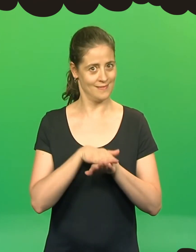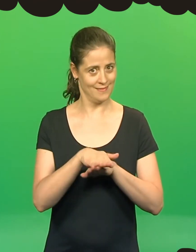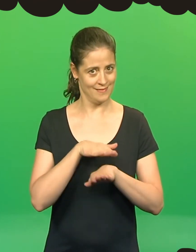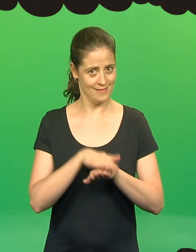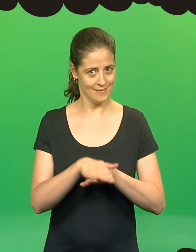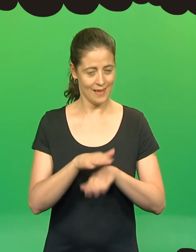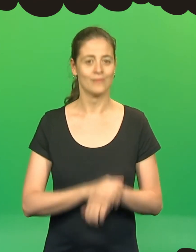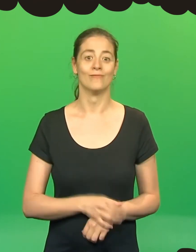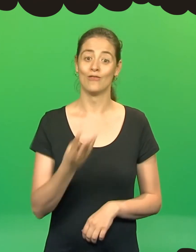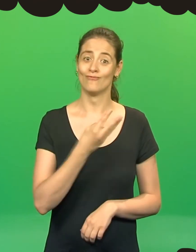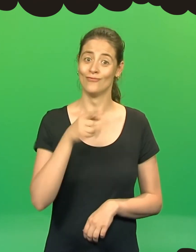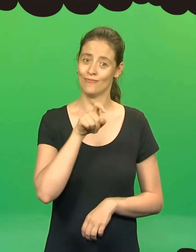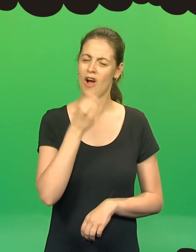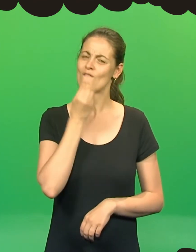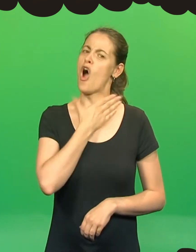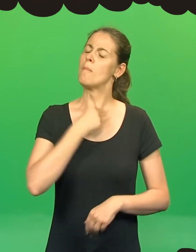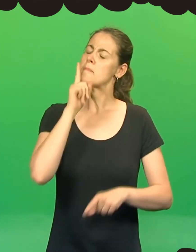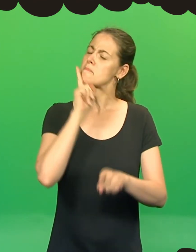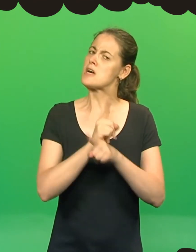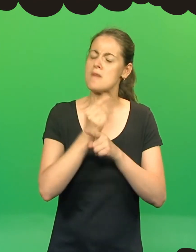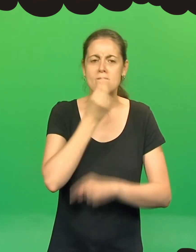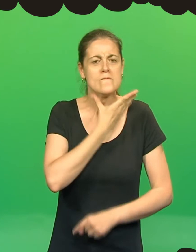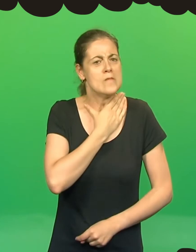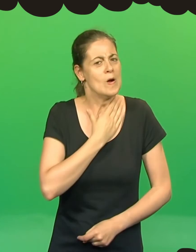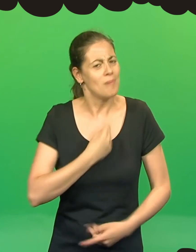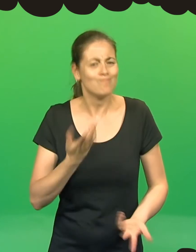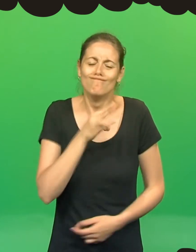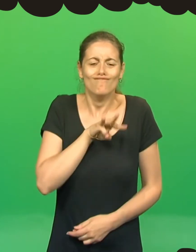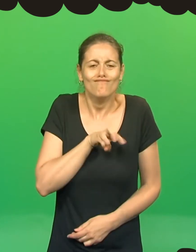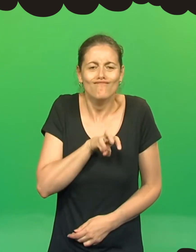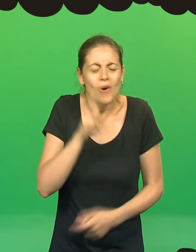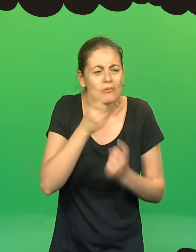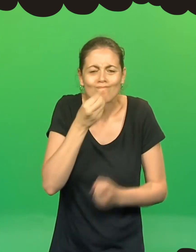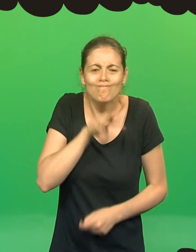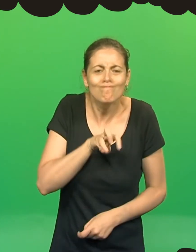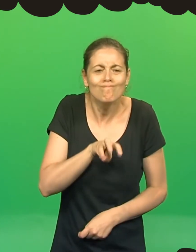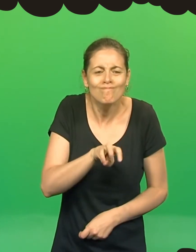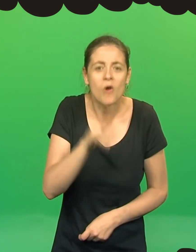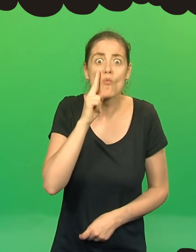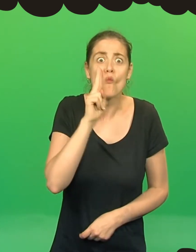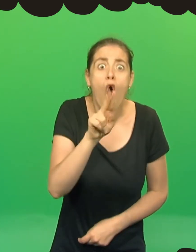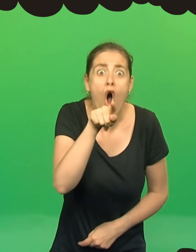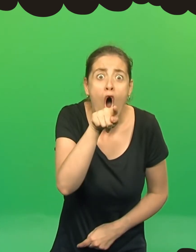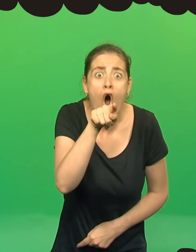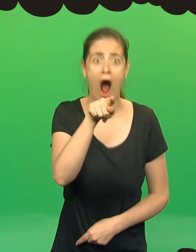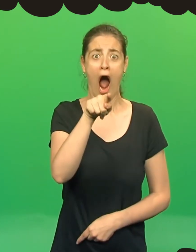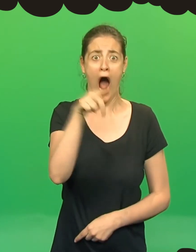Na terça, a fome não tinha desaparecido. Foram novamente à procura de comida